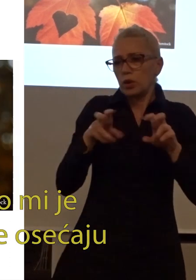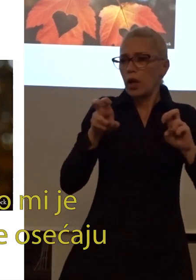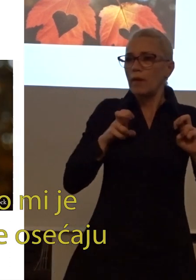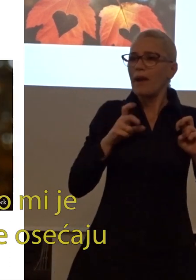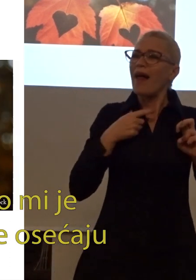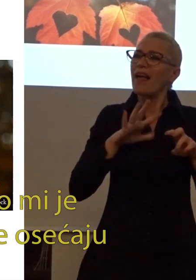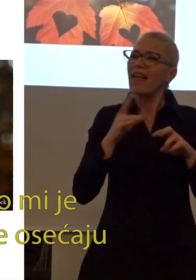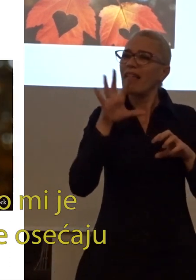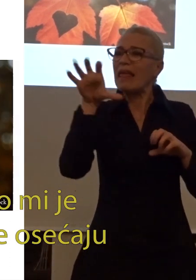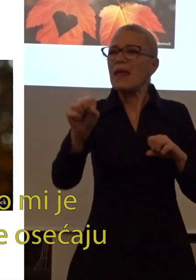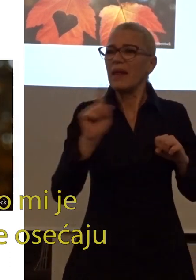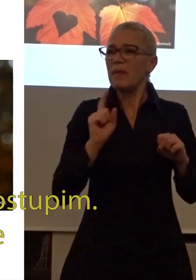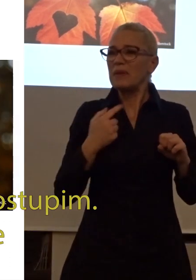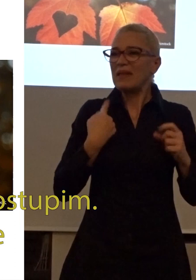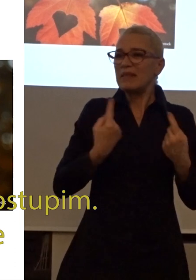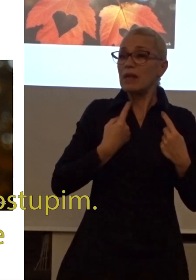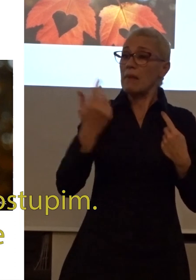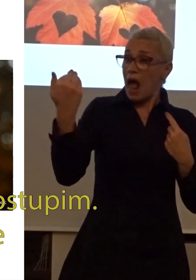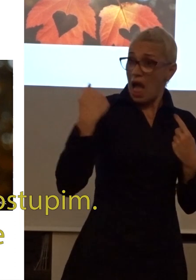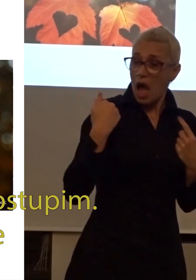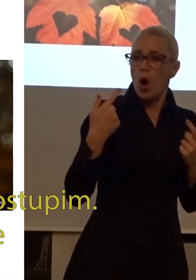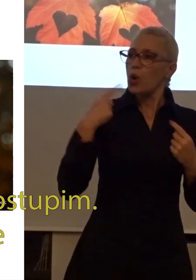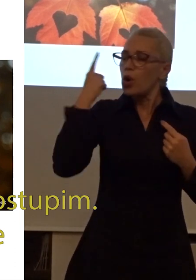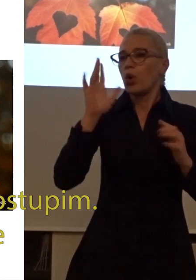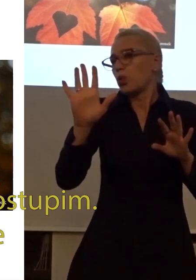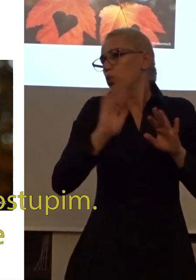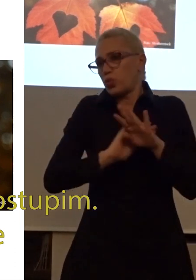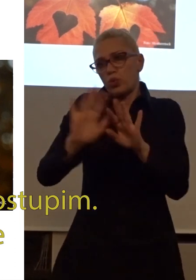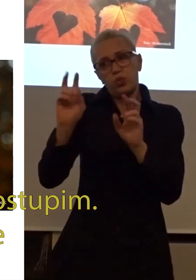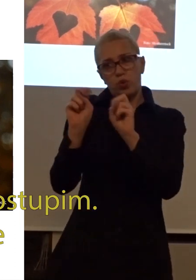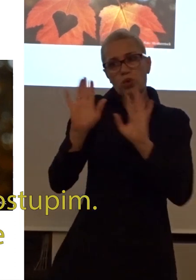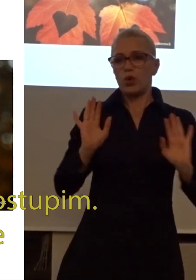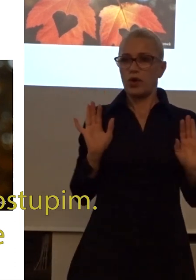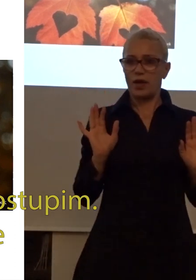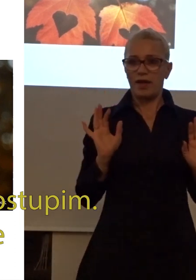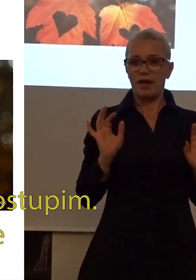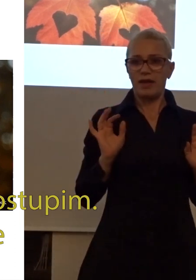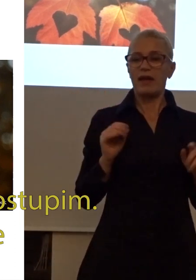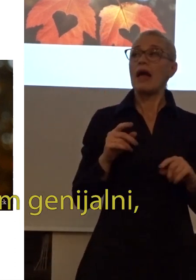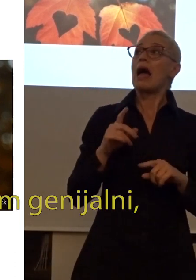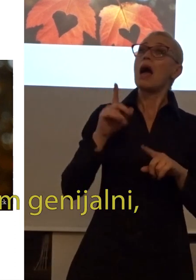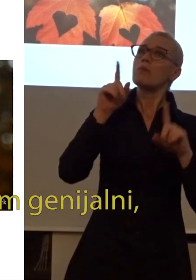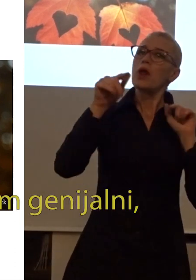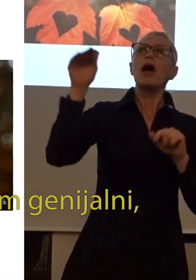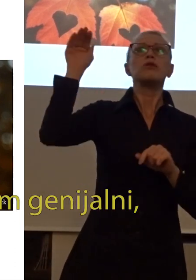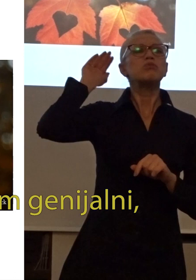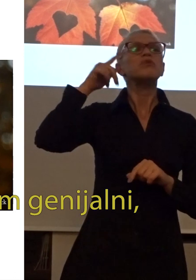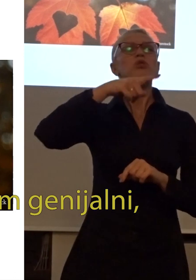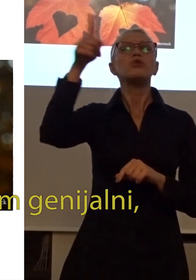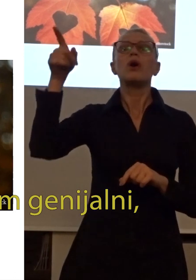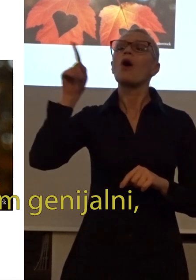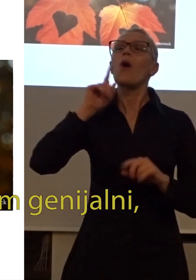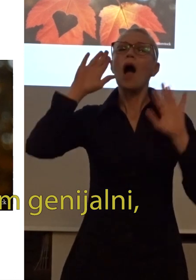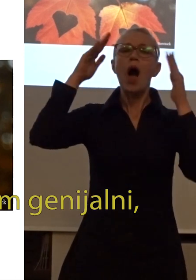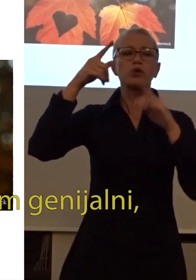Važno mi da mi ljudi kažu kako se osjećaju da bih znao kako da postupim. Nekada se čuje kako su svi ljudi sa